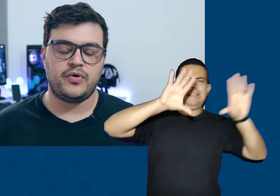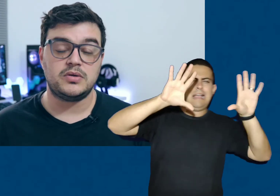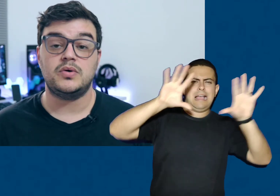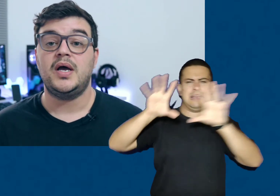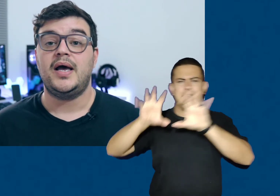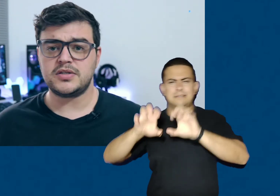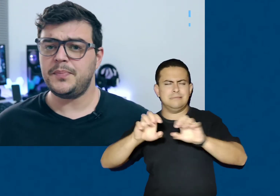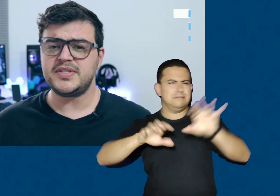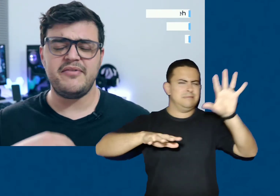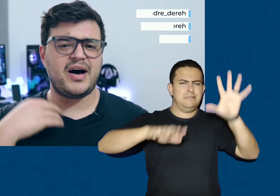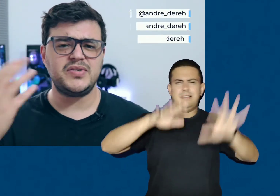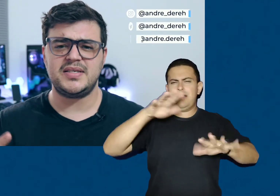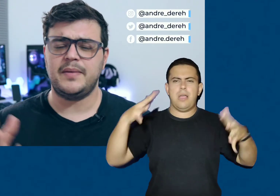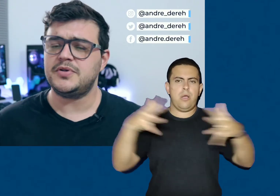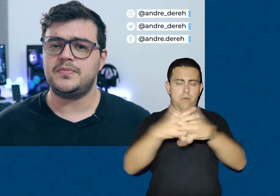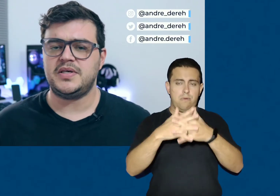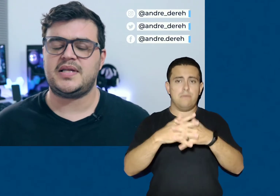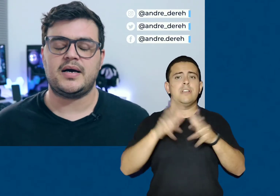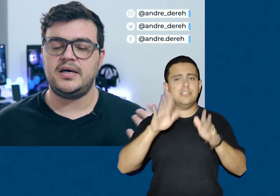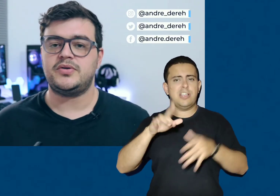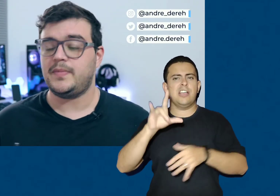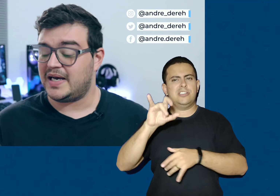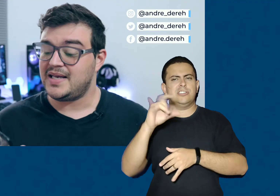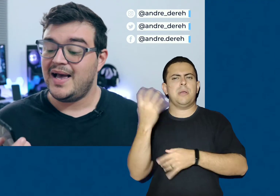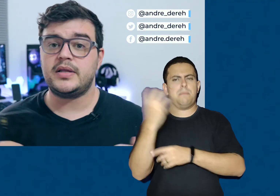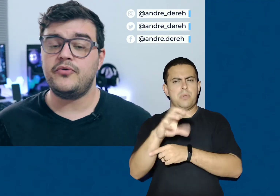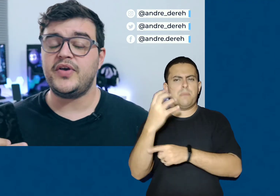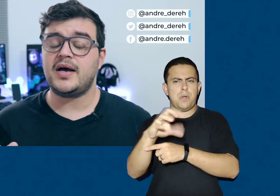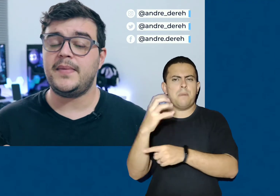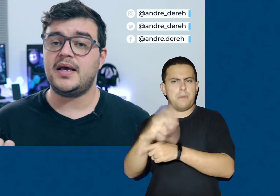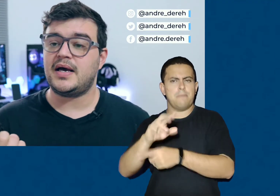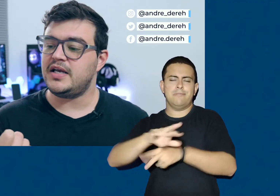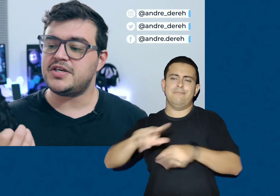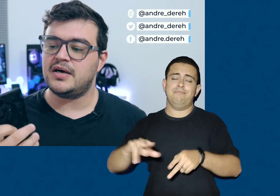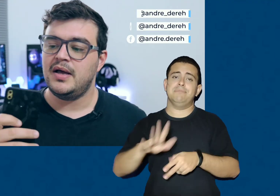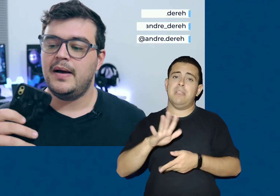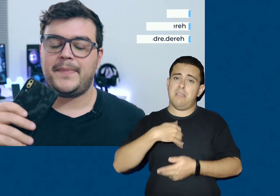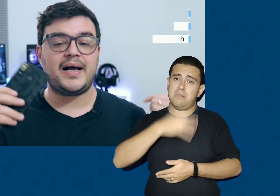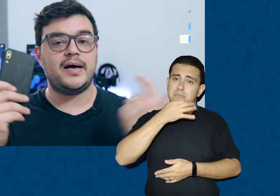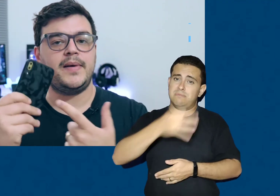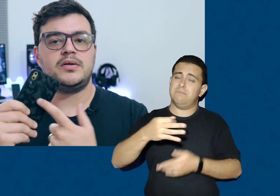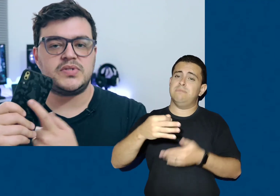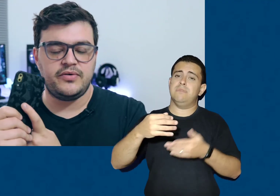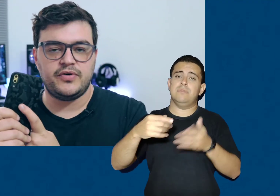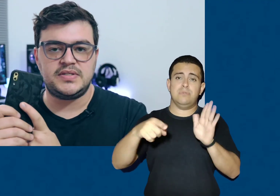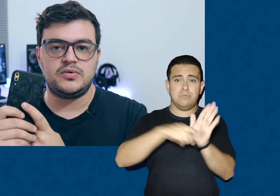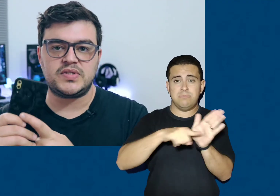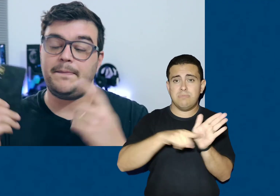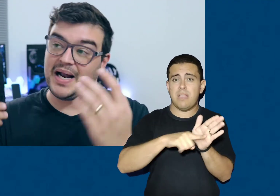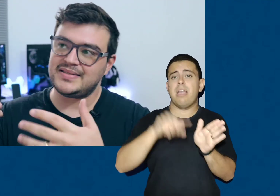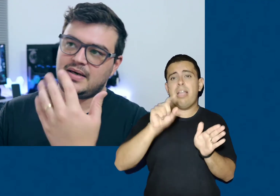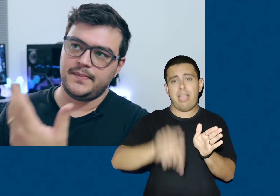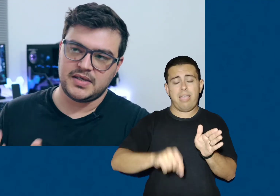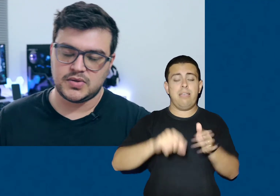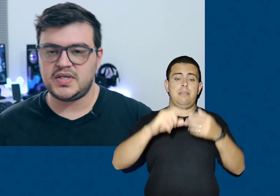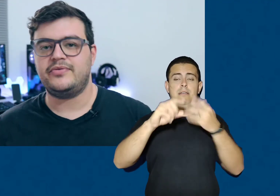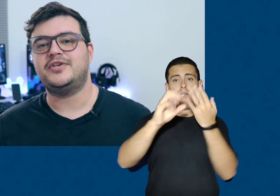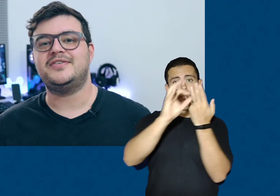foto. Eu já postei vários exemplos no meu Instagram e tudo mais, então fica a minha crítica para a câmera do Zenfone 5Z, para as câmeras do Zenfone